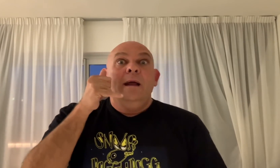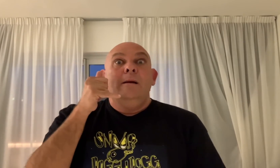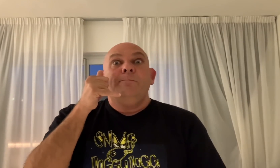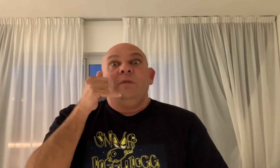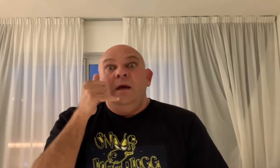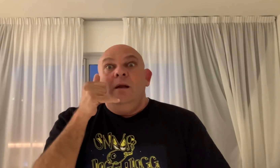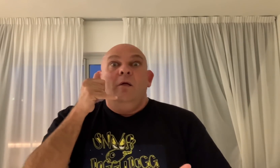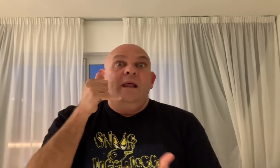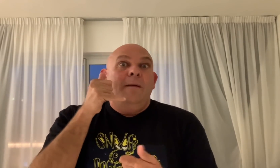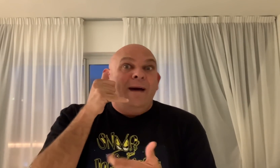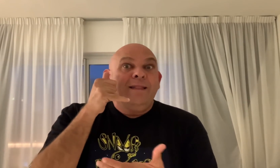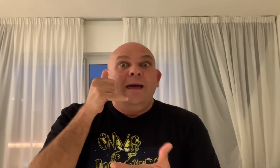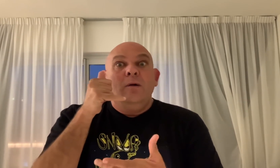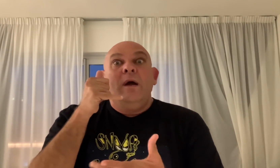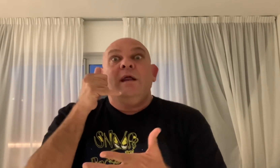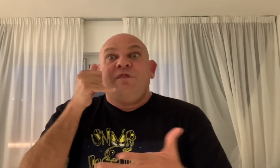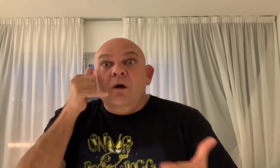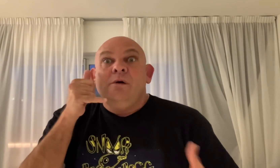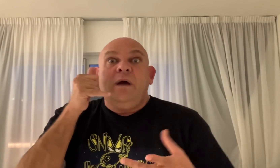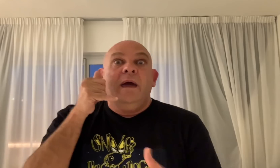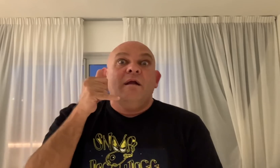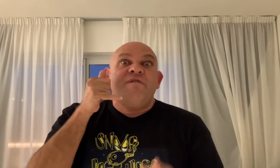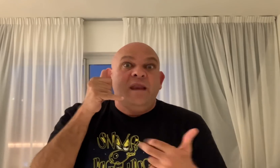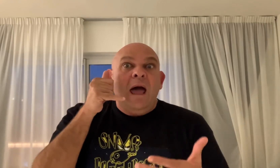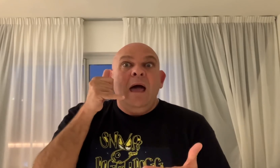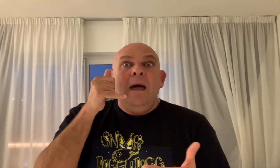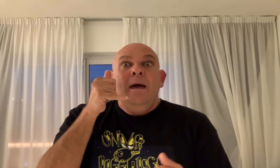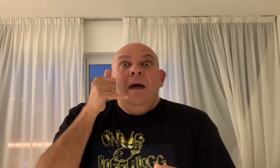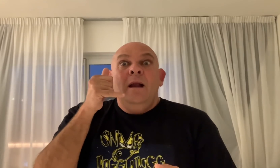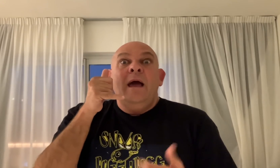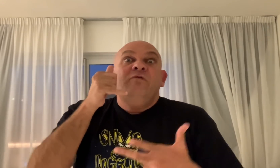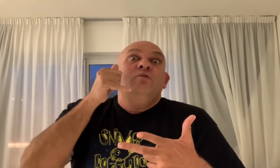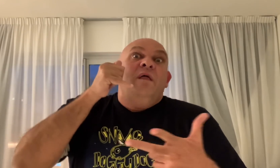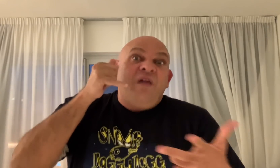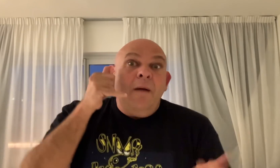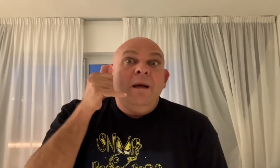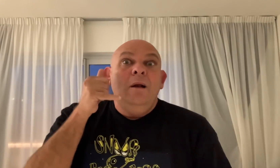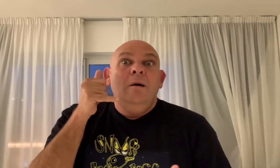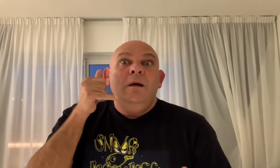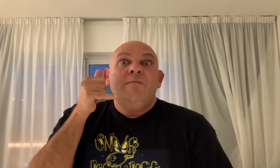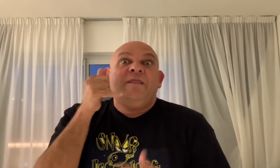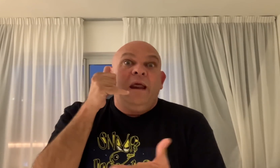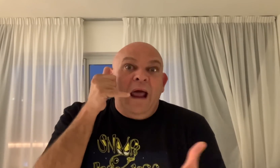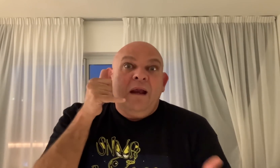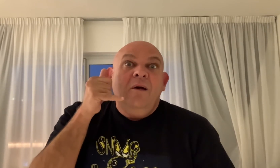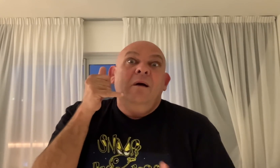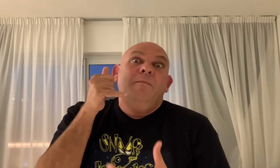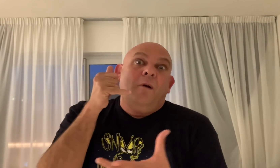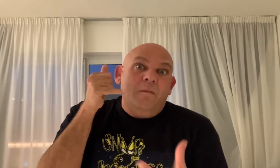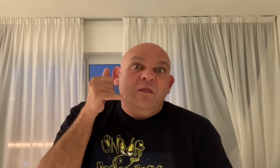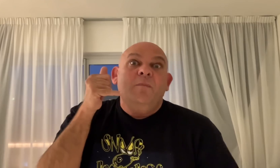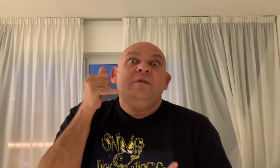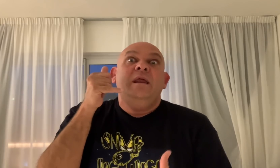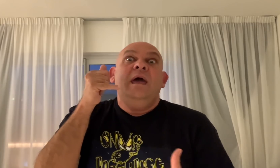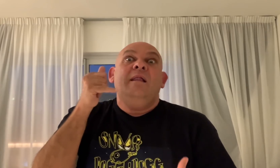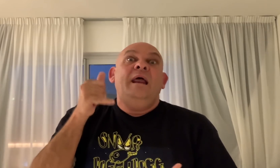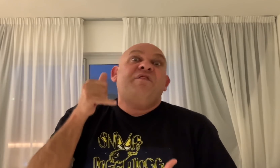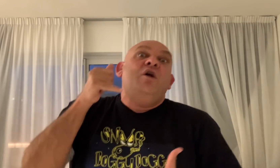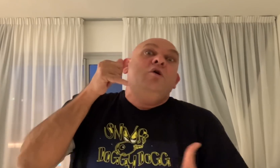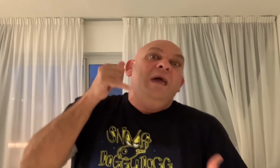lo de la pata no era solo, que al final le han hecho un examen los veterinarios y por lo visto, pues tenía lesiones